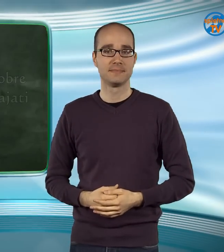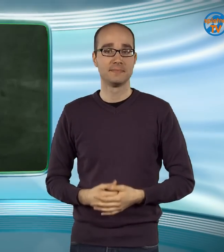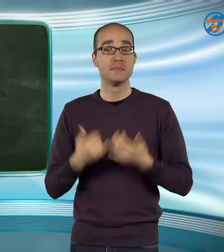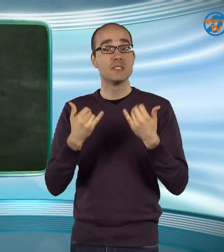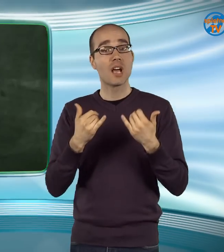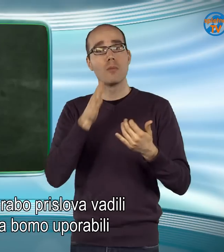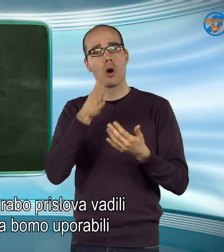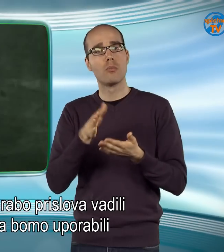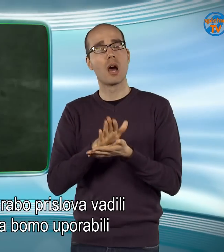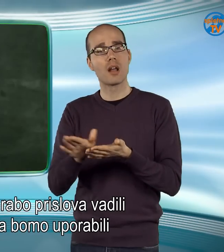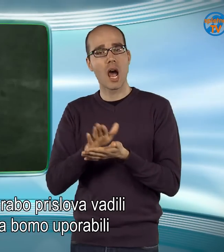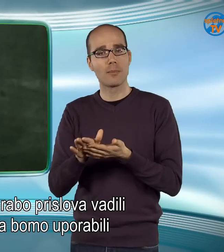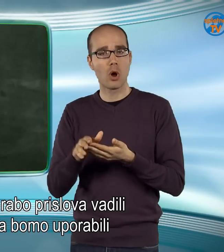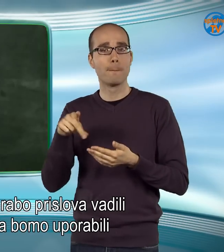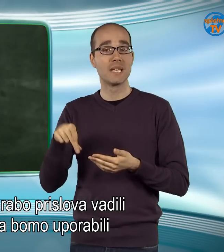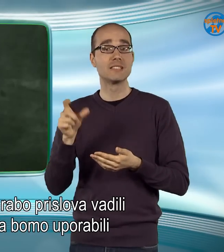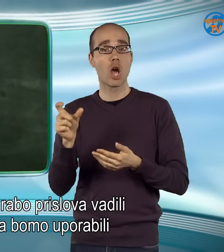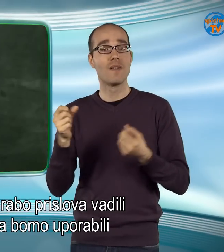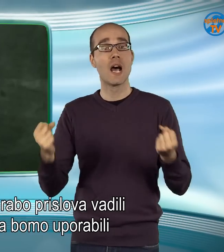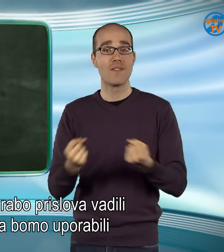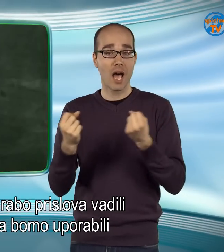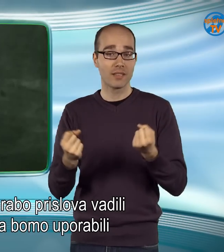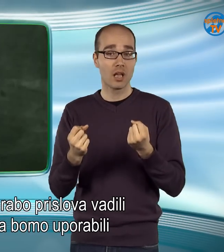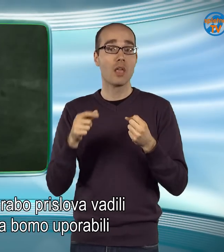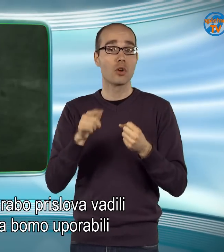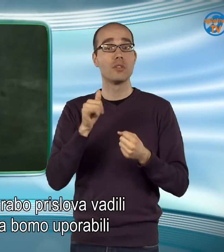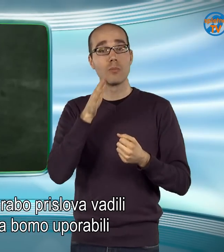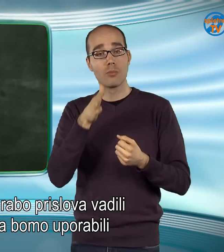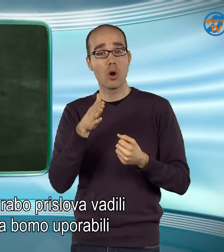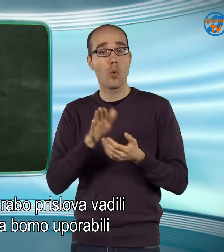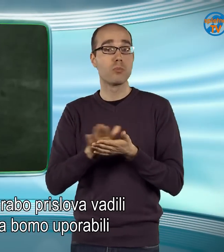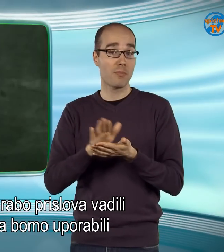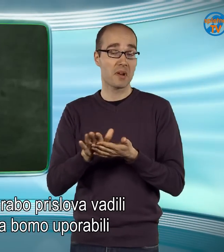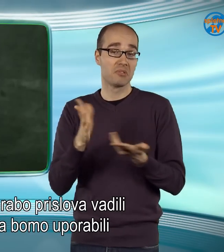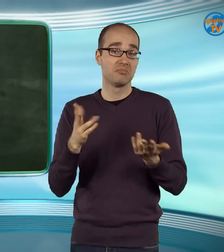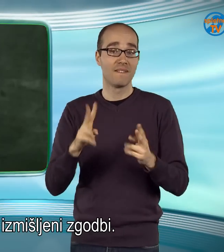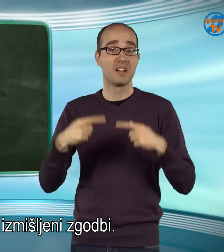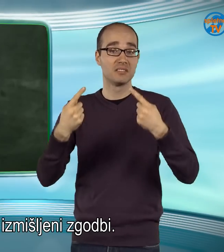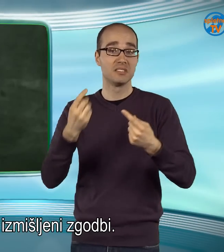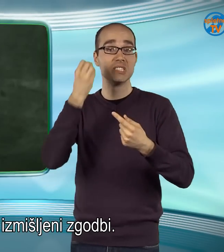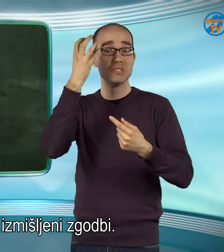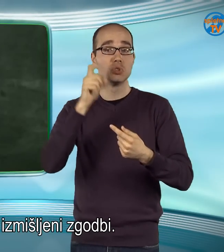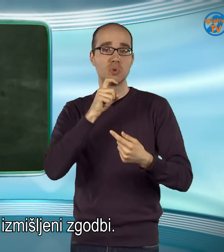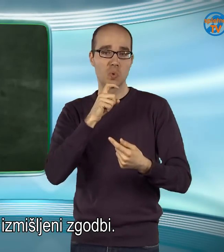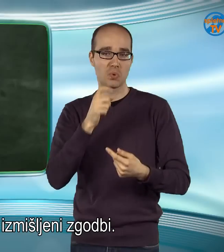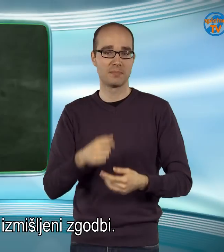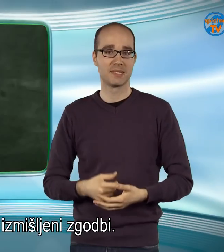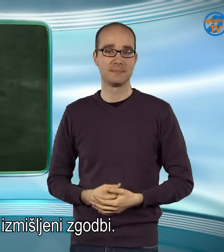Sedaj bomo rabo prislova vadili tako, da ga bomo uporabili v naslednji izmišljeni zgodbi.